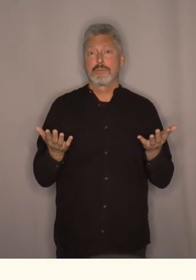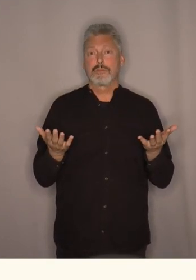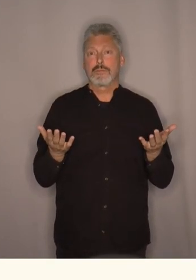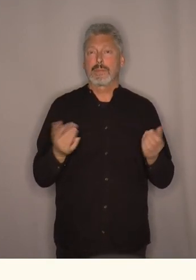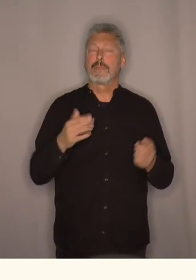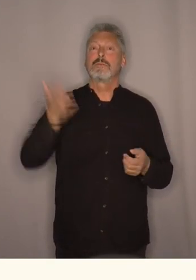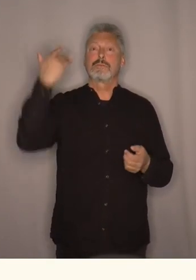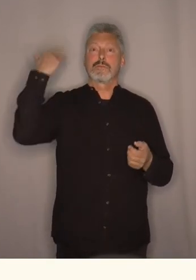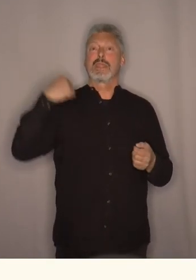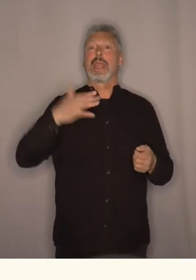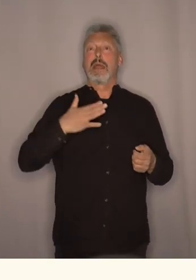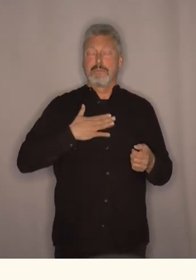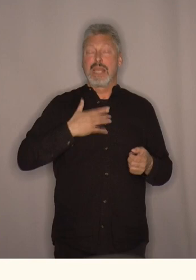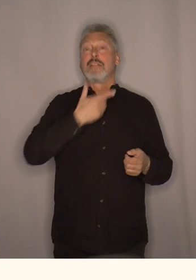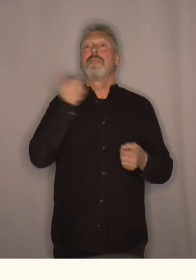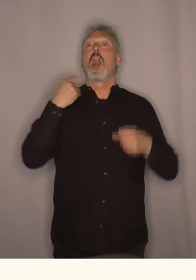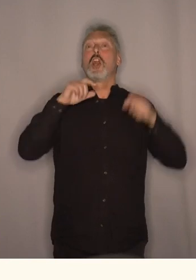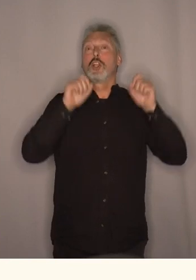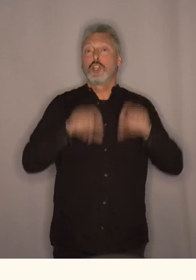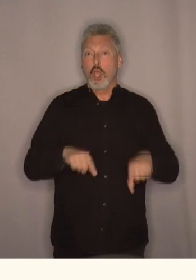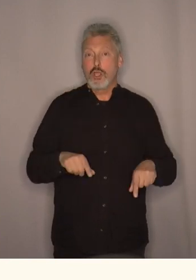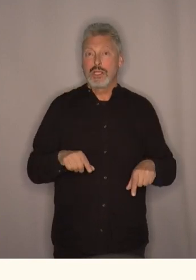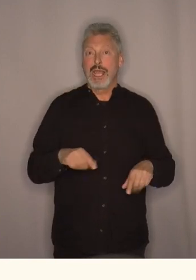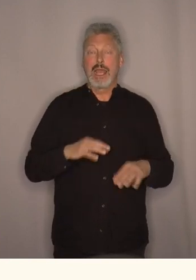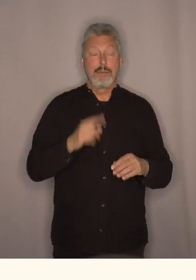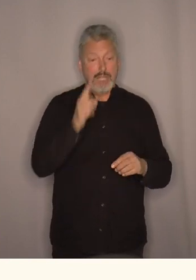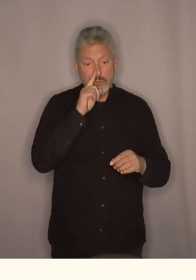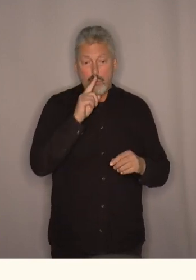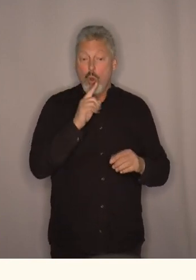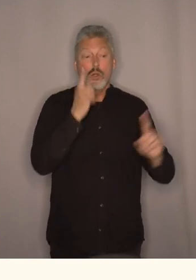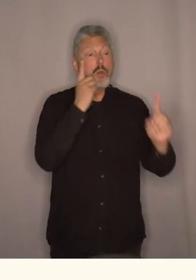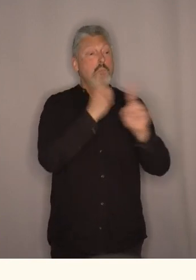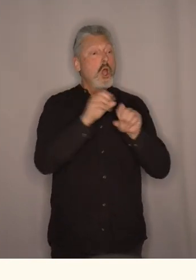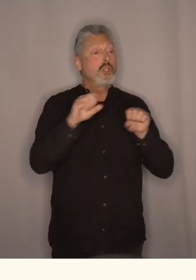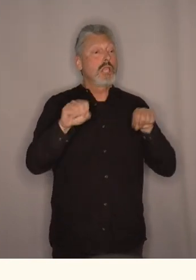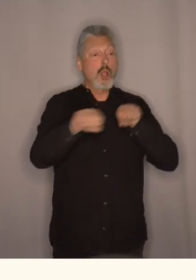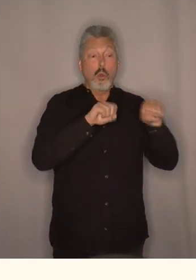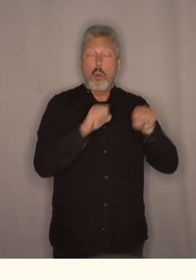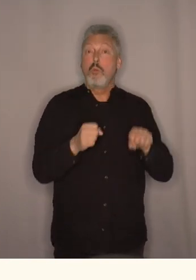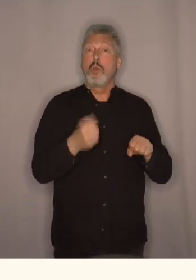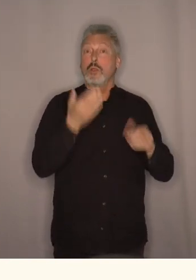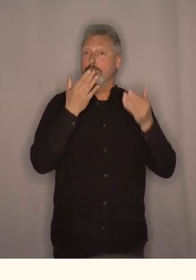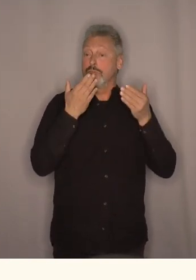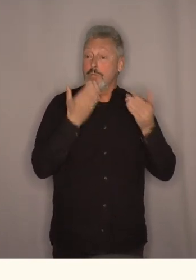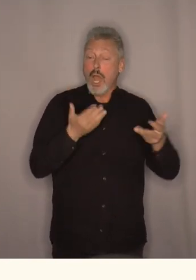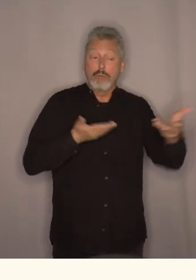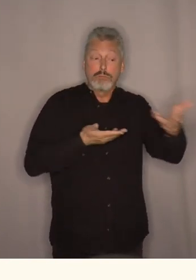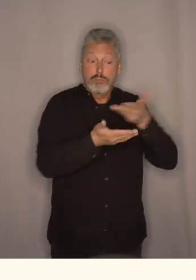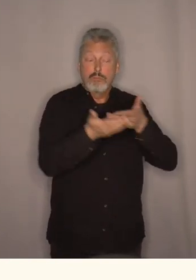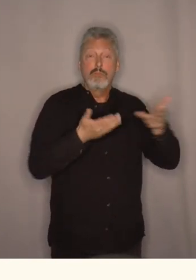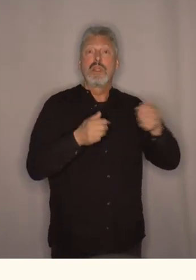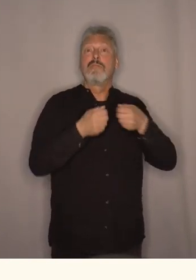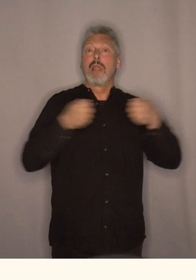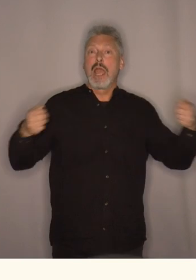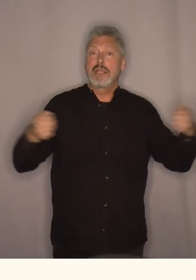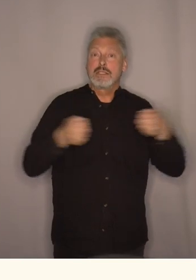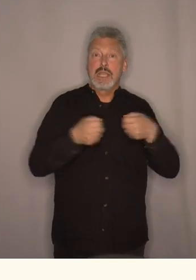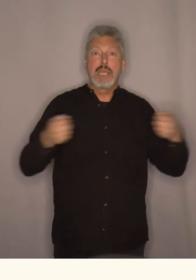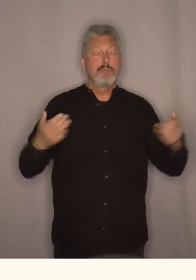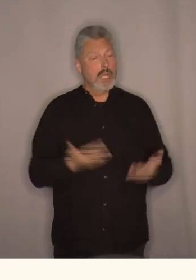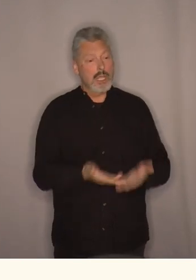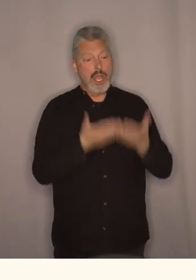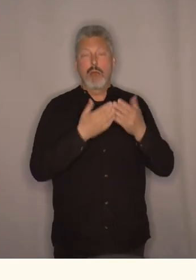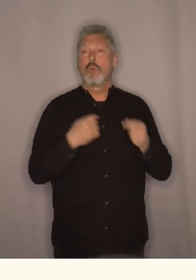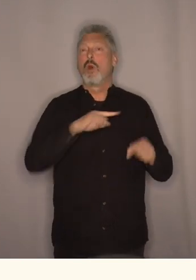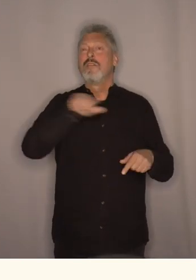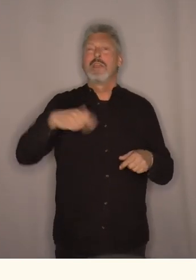den gangen min far døde så fikk min mor et godt møte med kommunen. De var fleksible de hjalp til og vi var så heldige